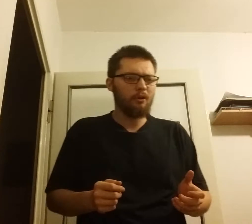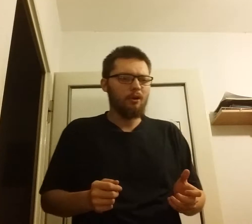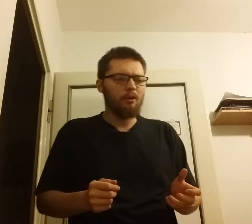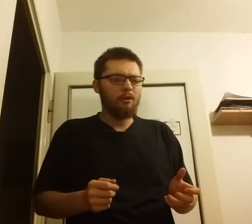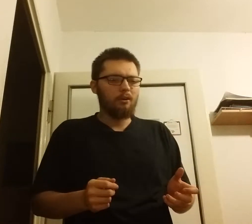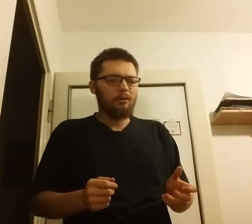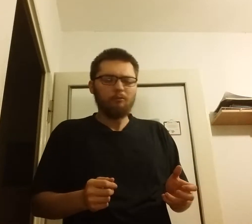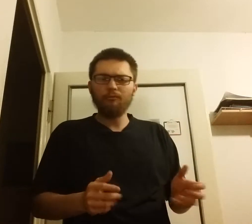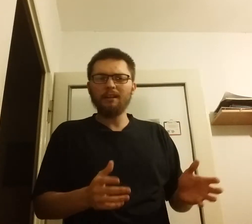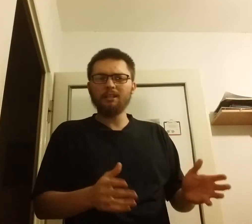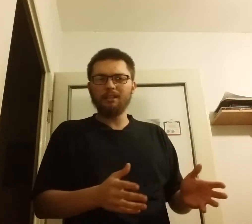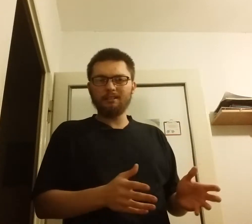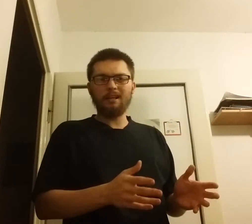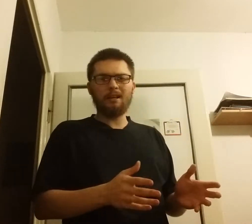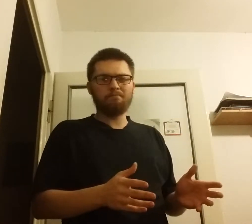uważa się za...